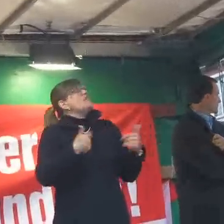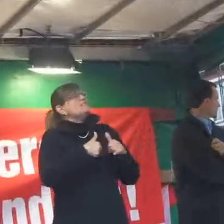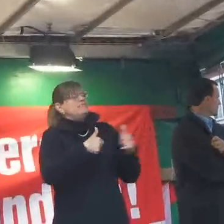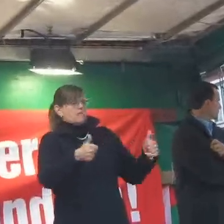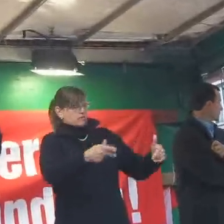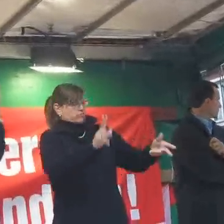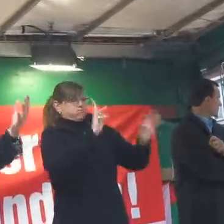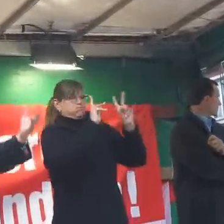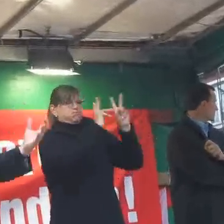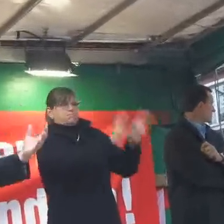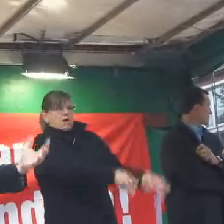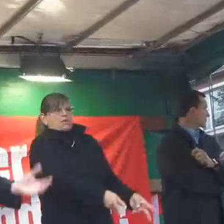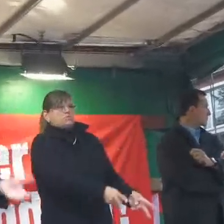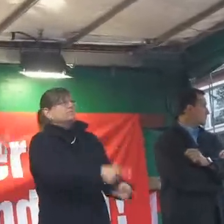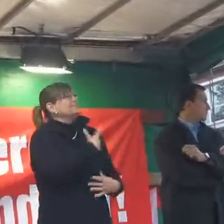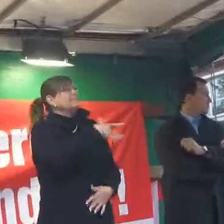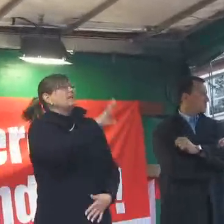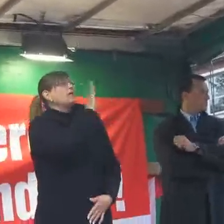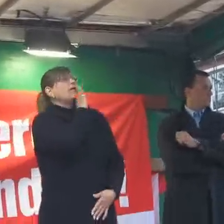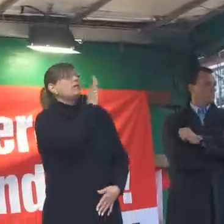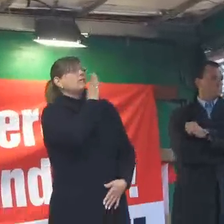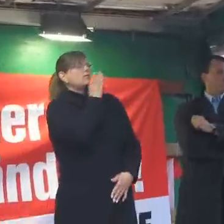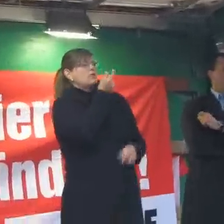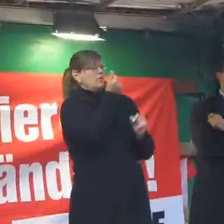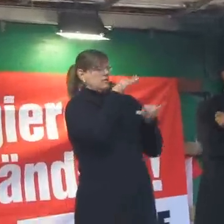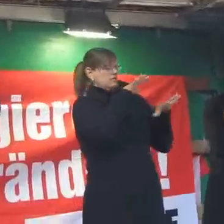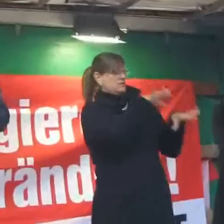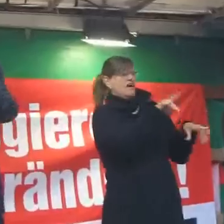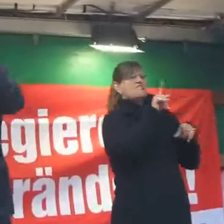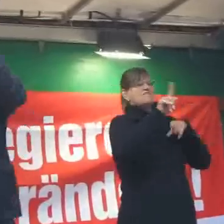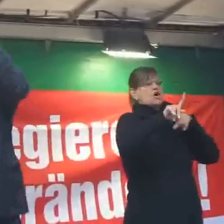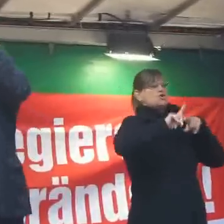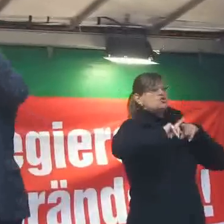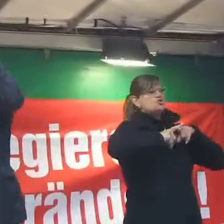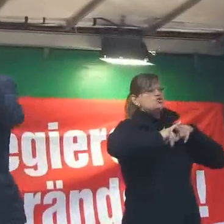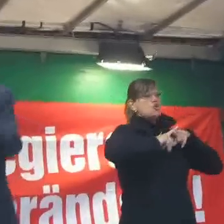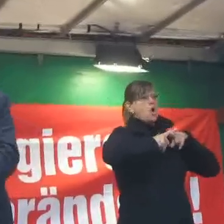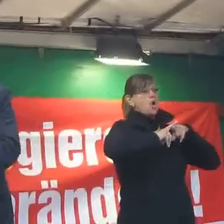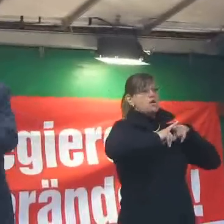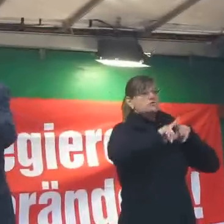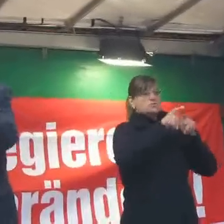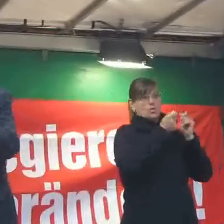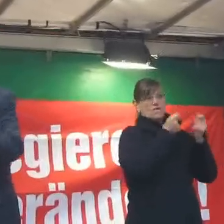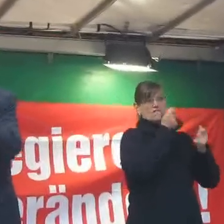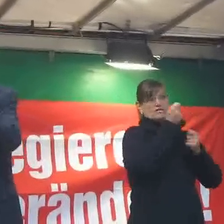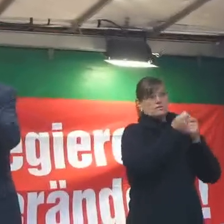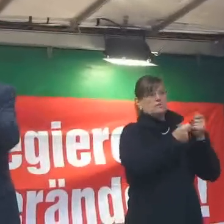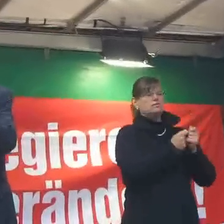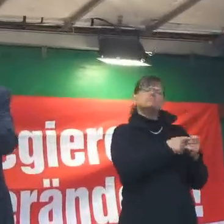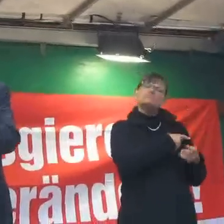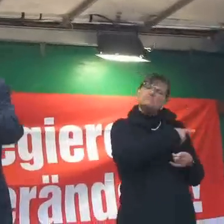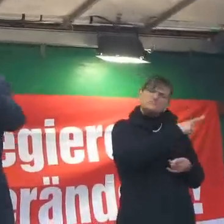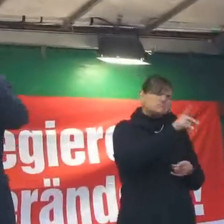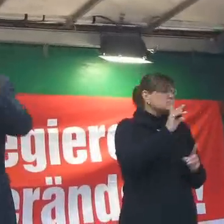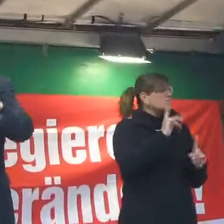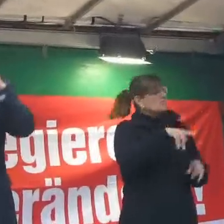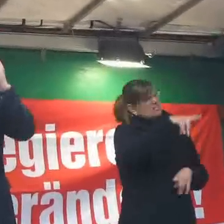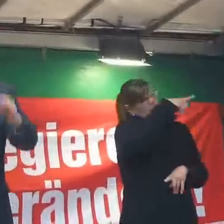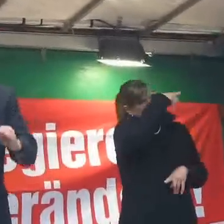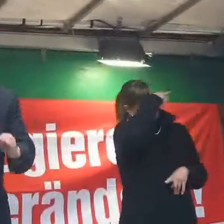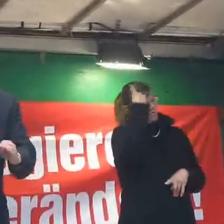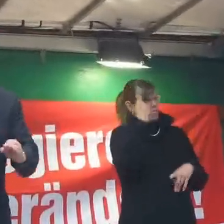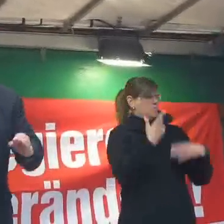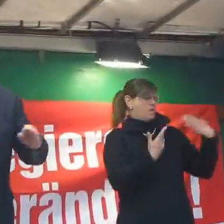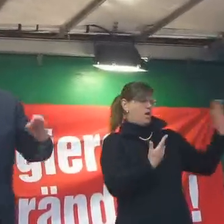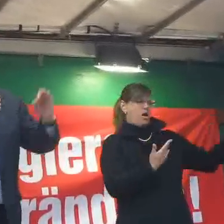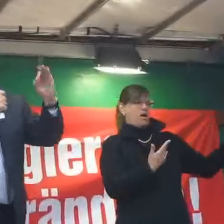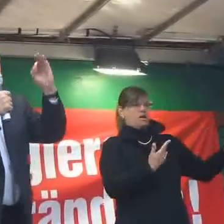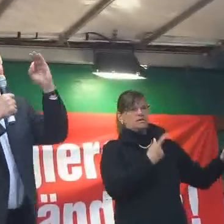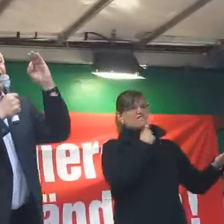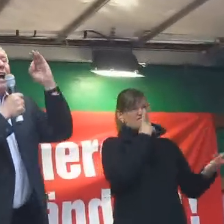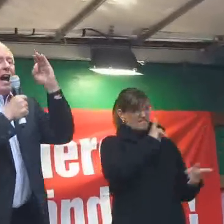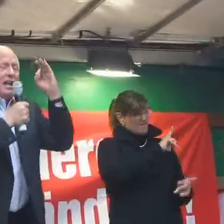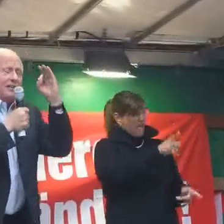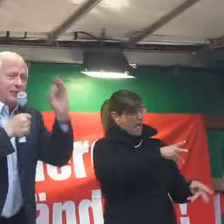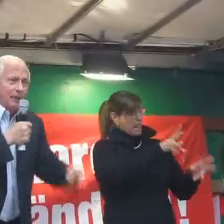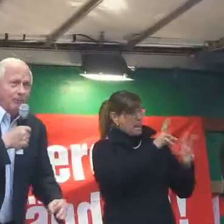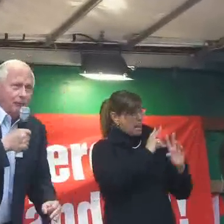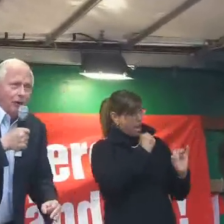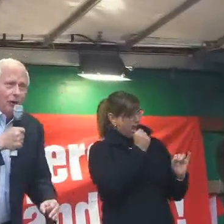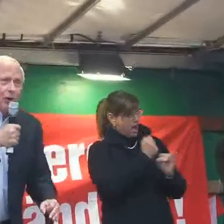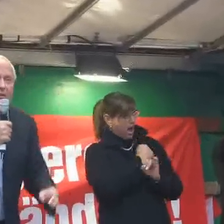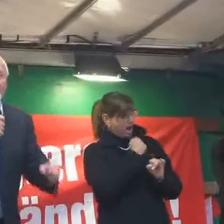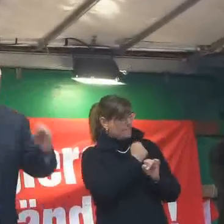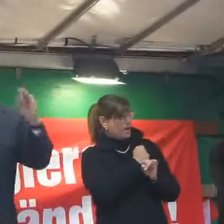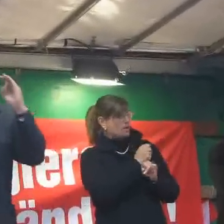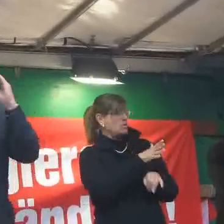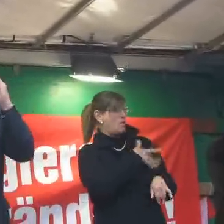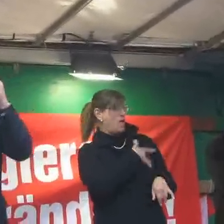Geld haben, um die Schulden zu finanzieren? Fallen Sie bitte nicht auf diese dummen Sprüche herein. Wer Leiharbeit befürwortet, Hartz